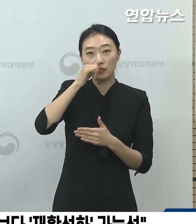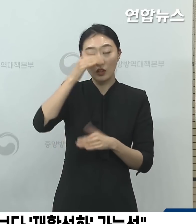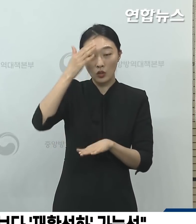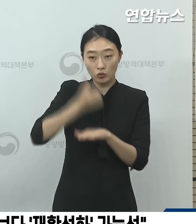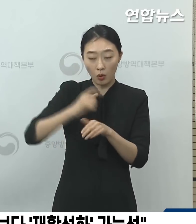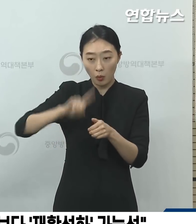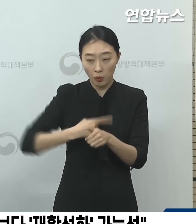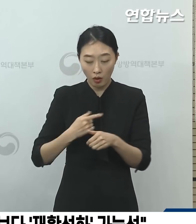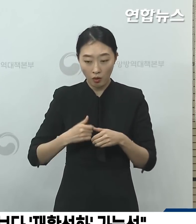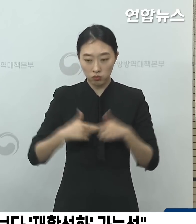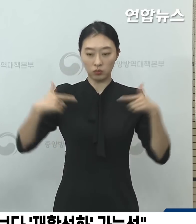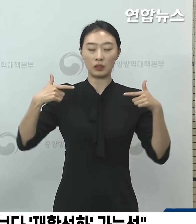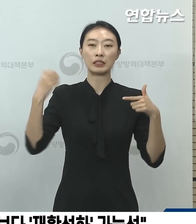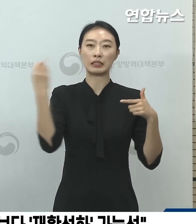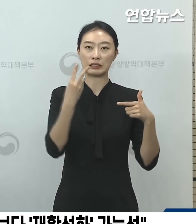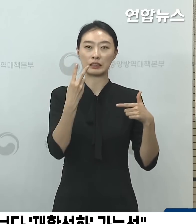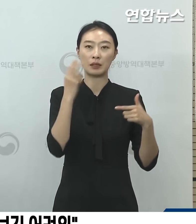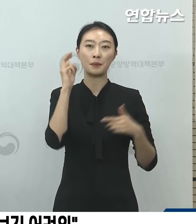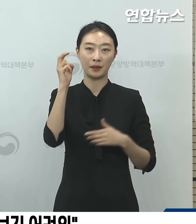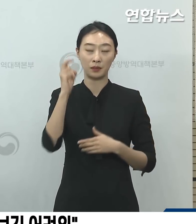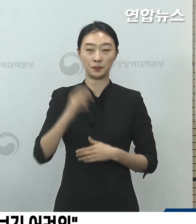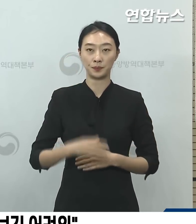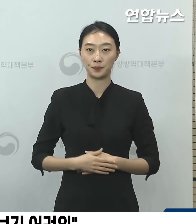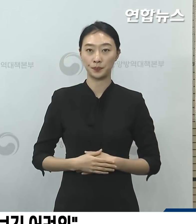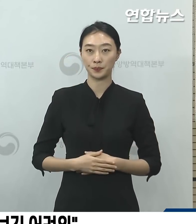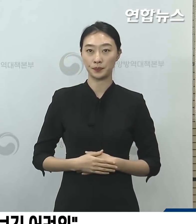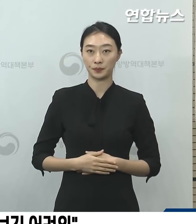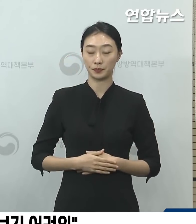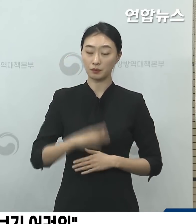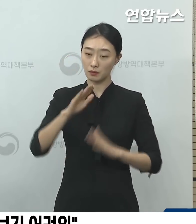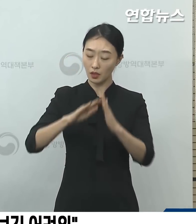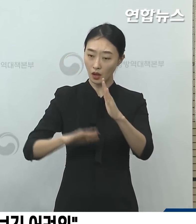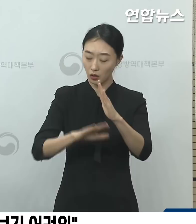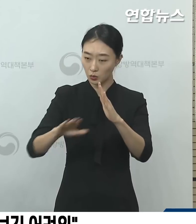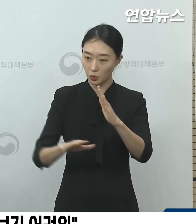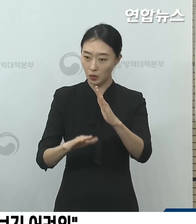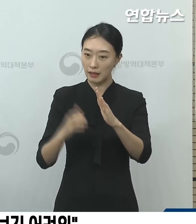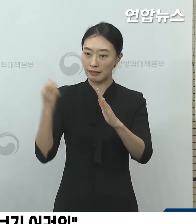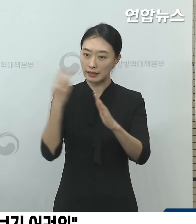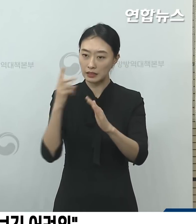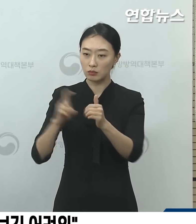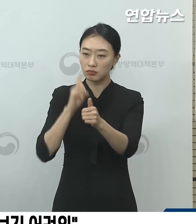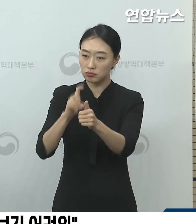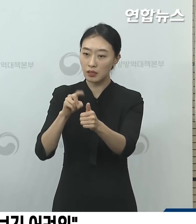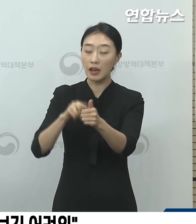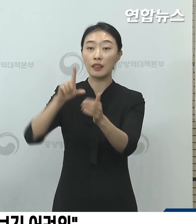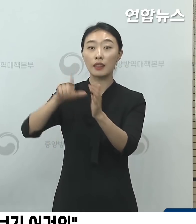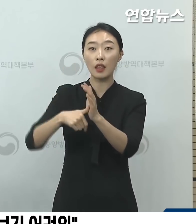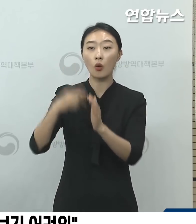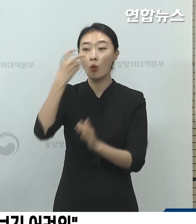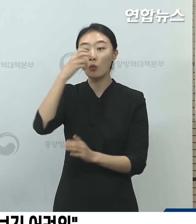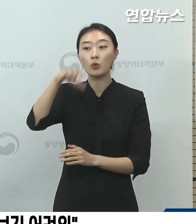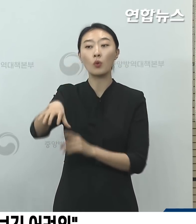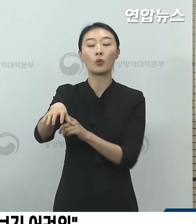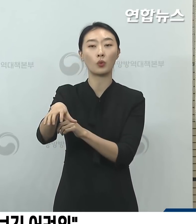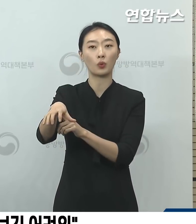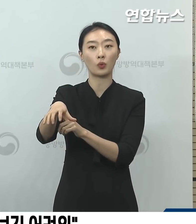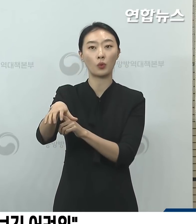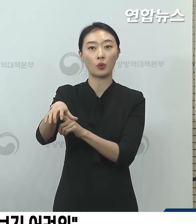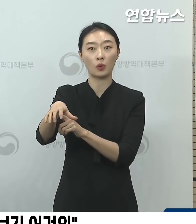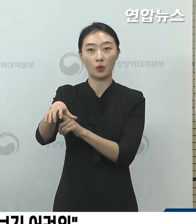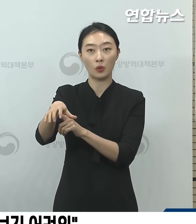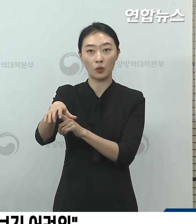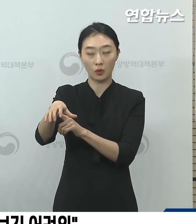김포 일가족들이 다시 양성 확인됐을 때 어디서 검사를 했는지에 대한 검사 기관과 검사